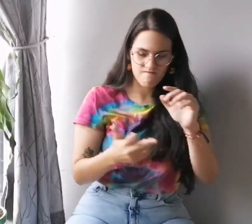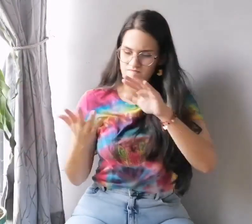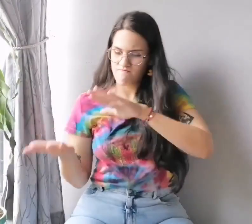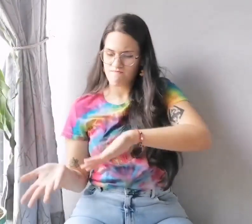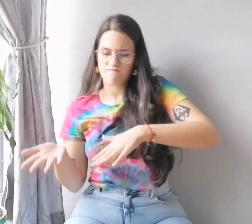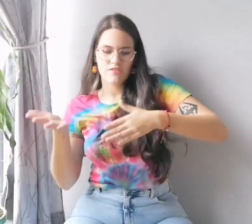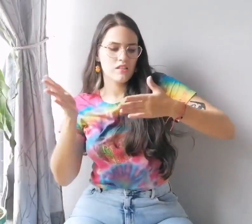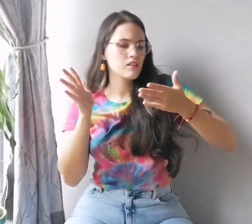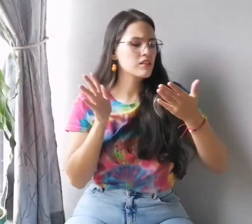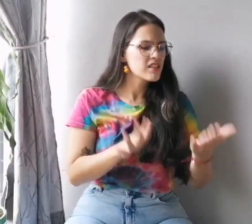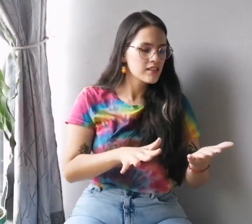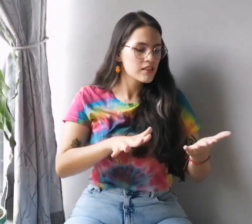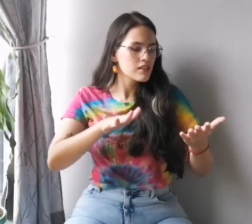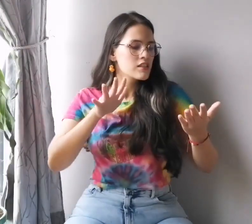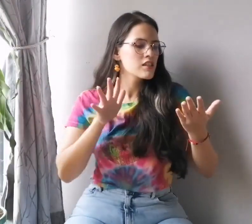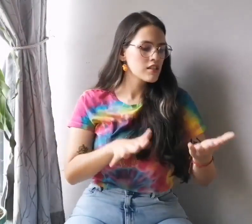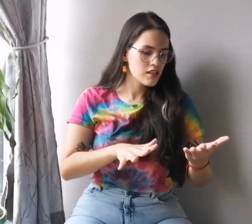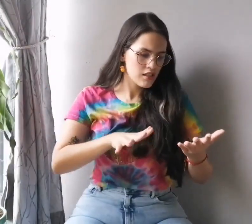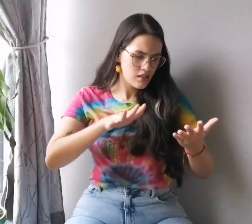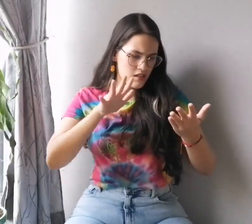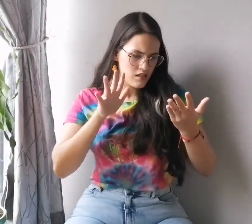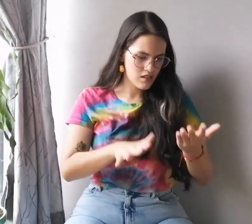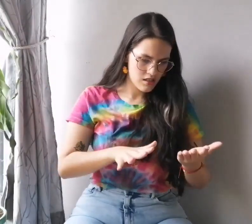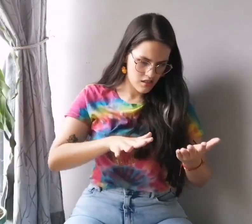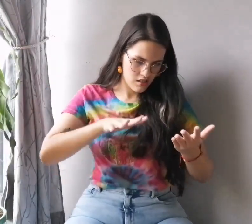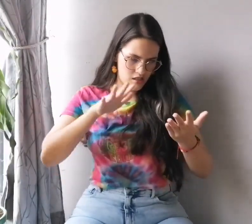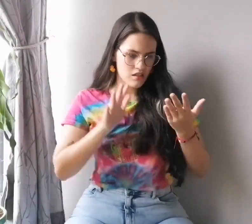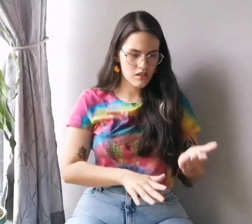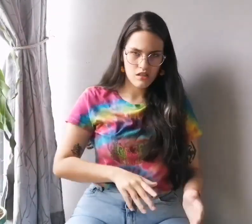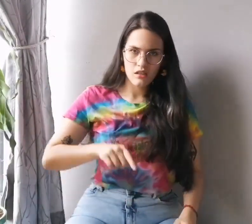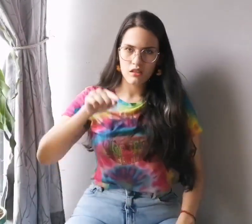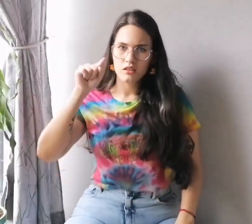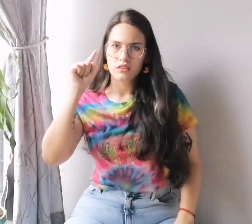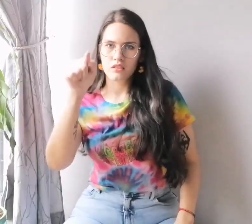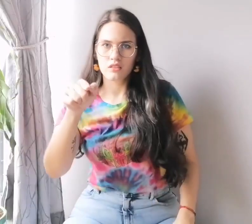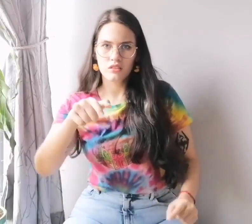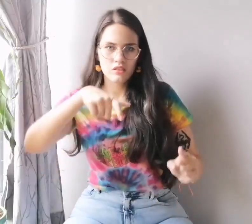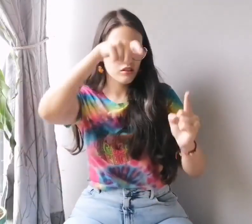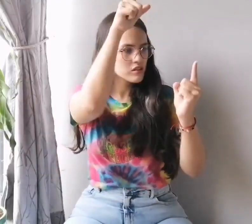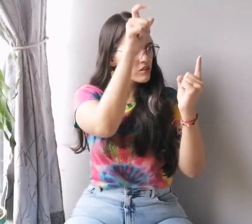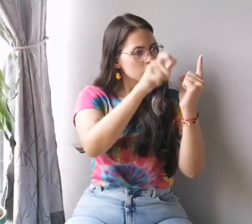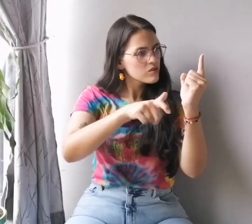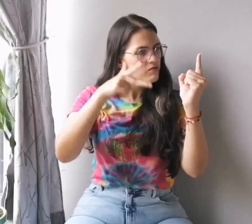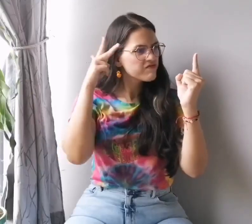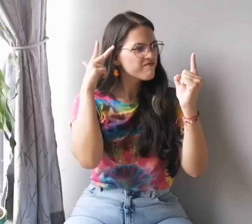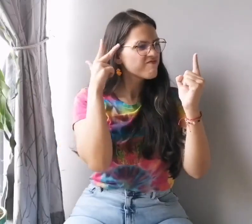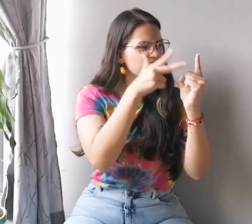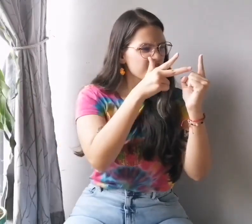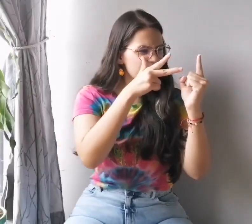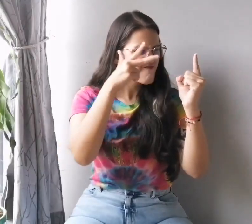el feminicida Que caiga con fuerza